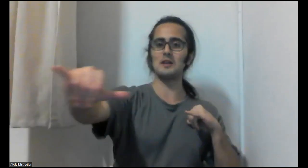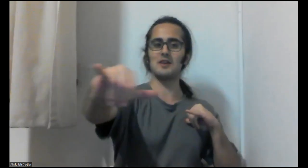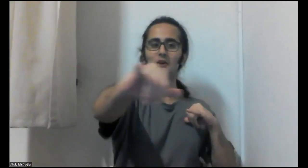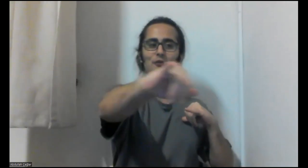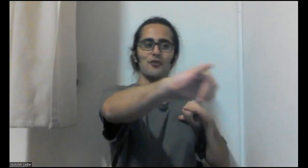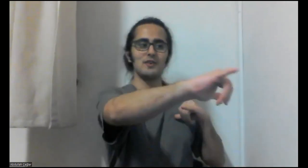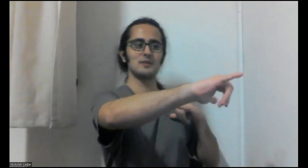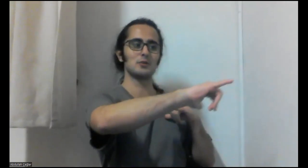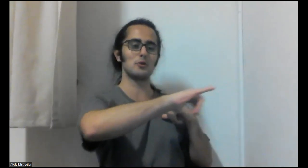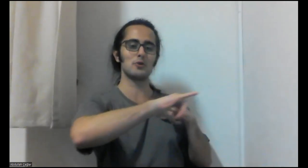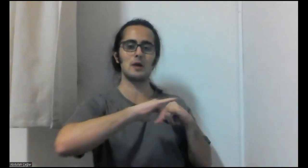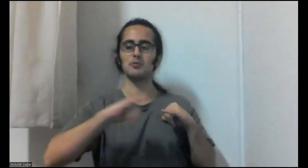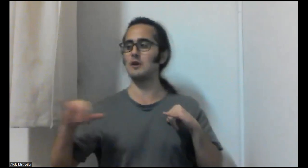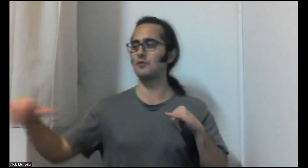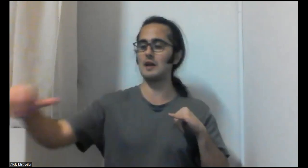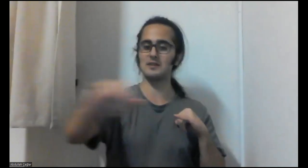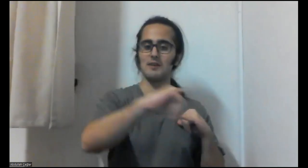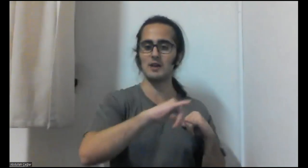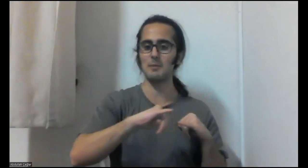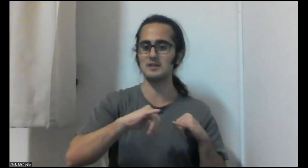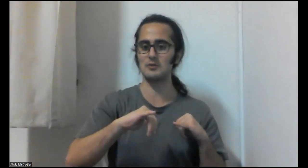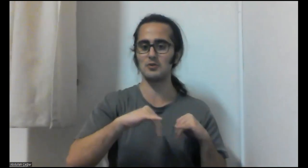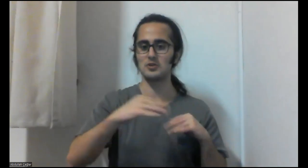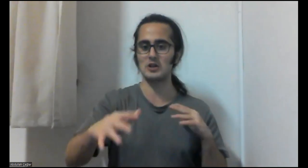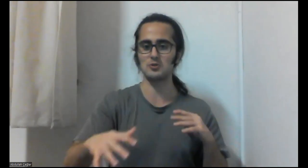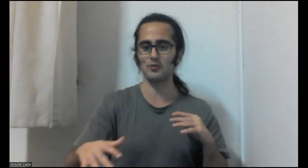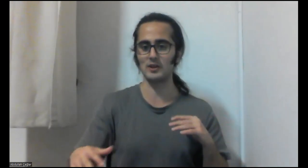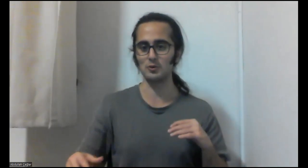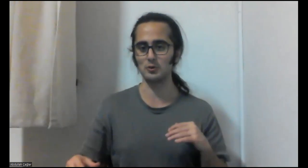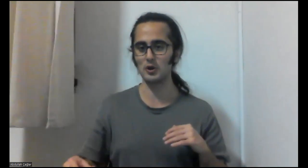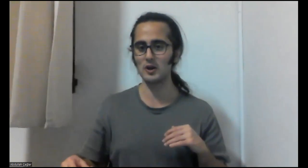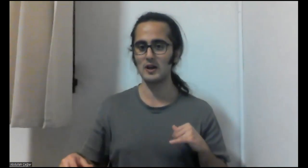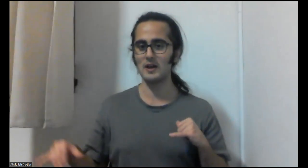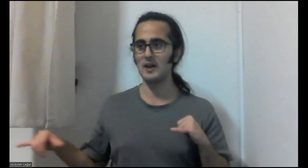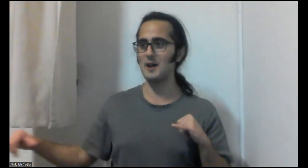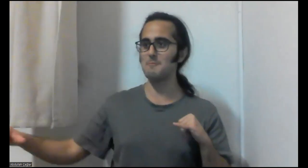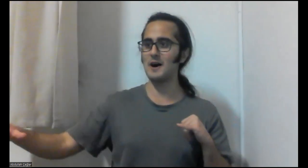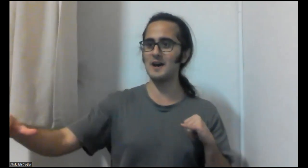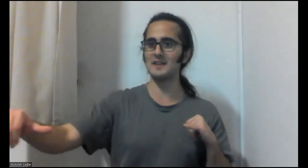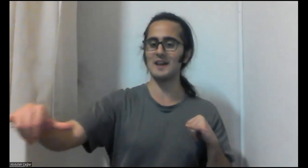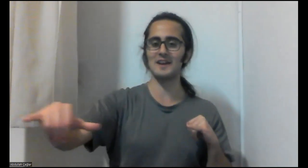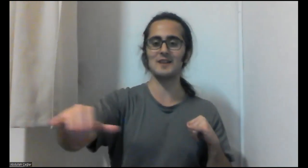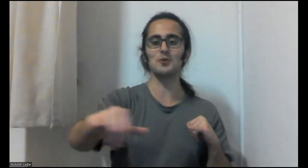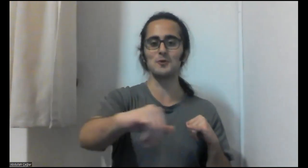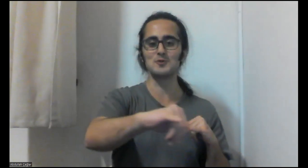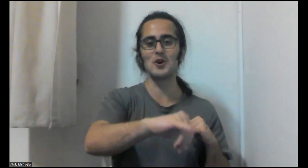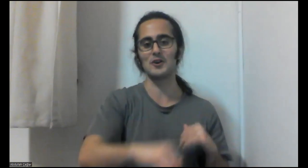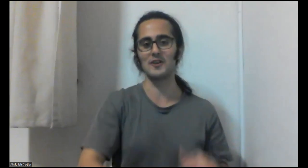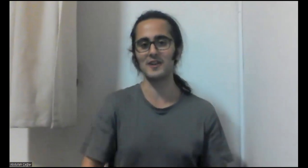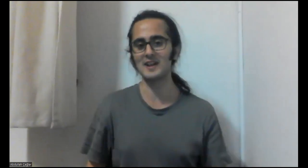etrafı görüyoruz. Bütün taraftan bahsediyor, cacucuk falan oluyor. Hep aynı derken de gülümsüyor orada falan.